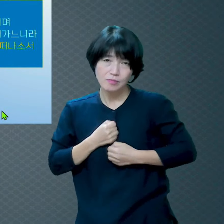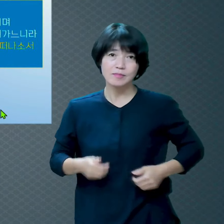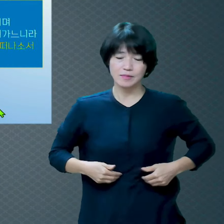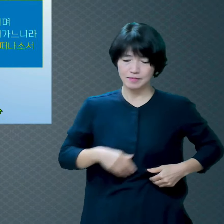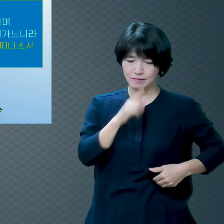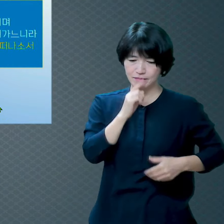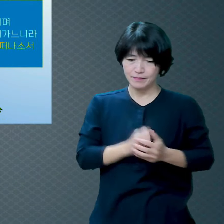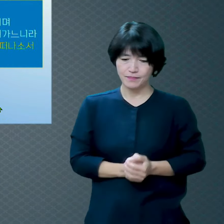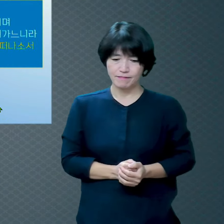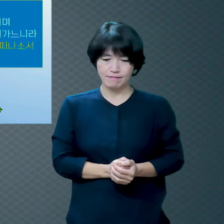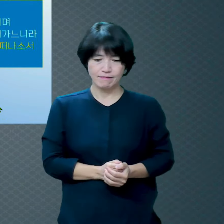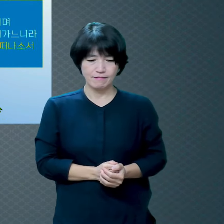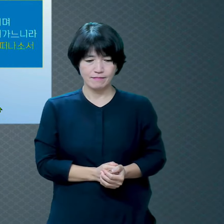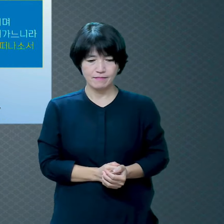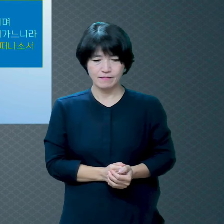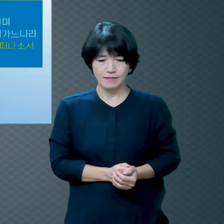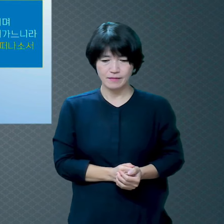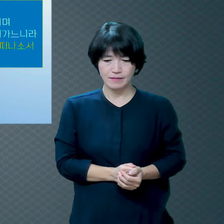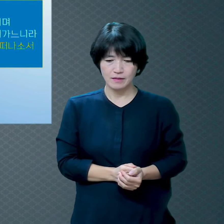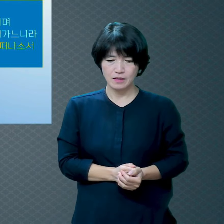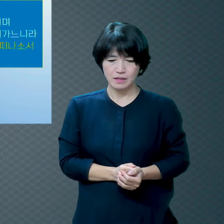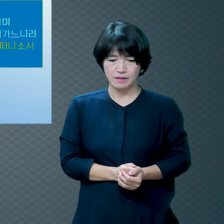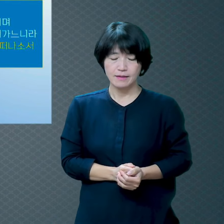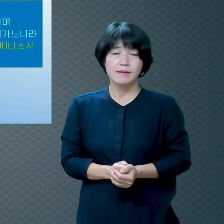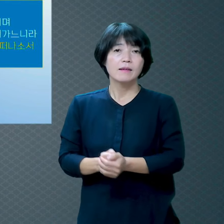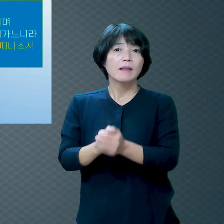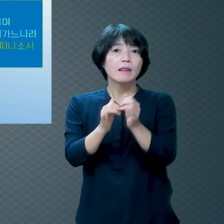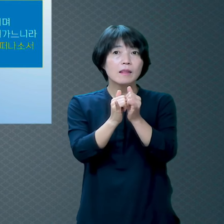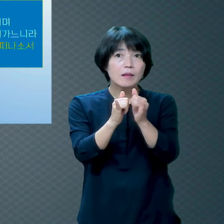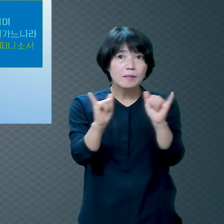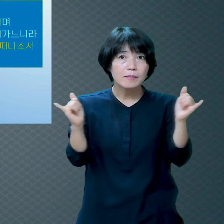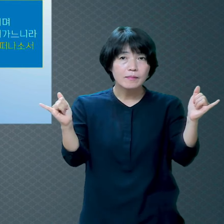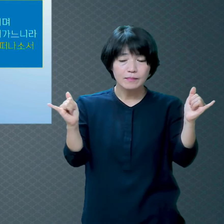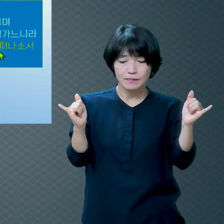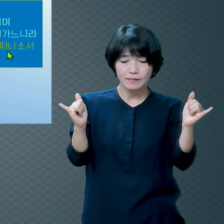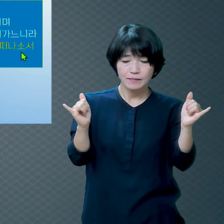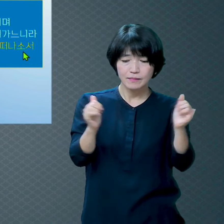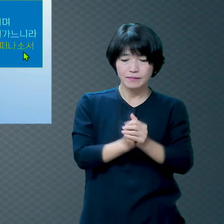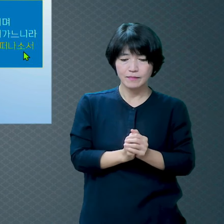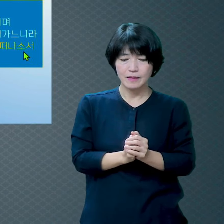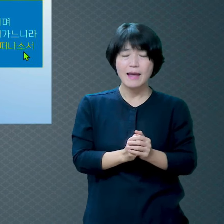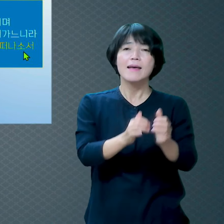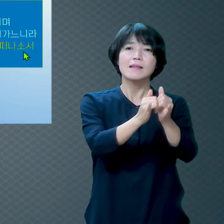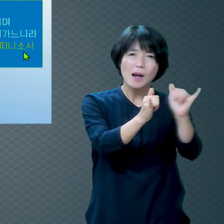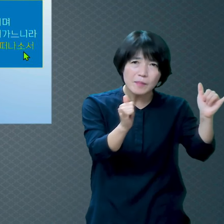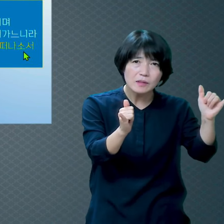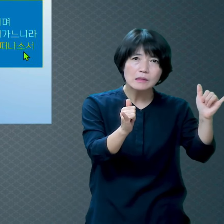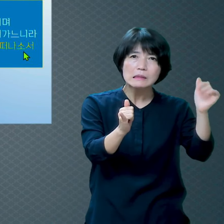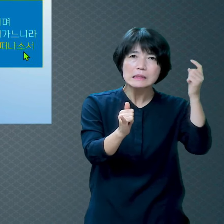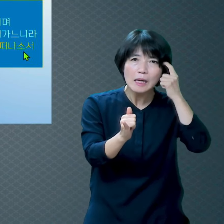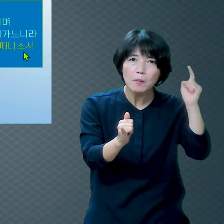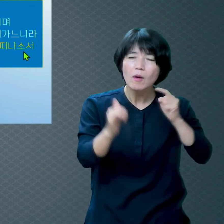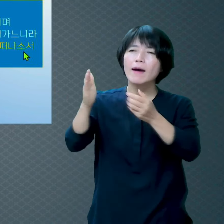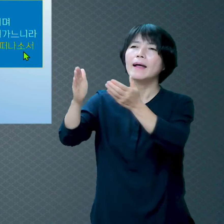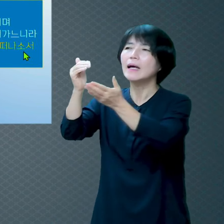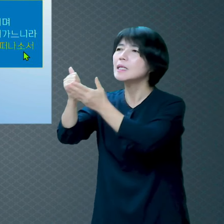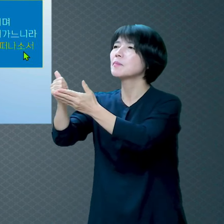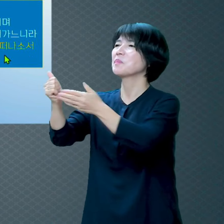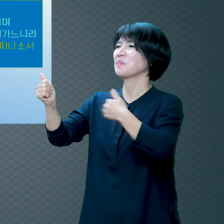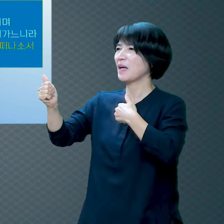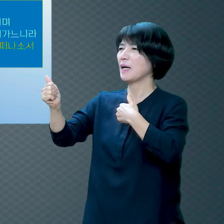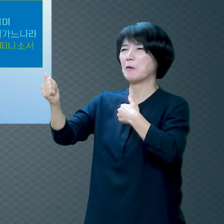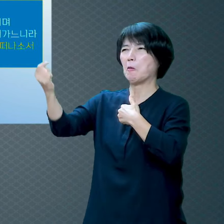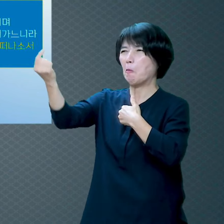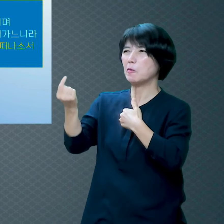그런데 생각해 봐요 사람들은 우리를 떠나서서 하나님께 말하는 거예요